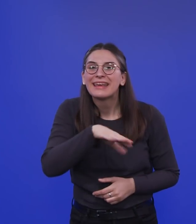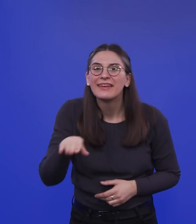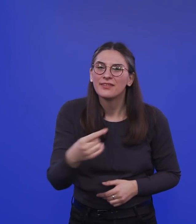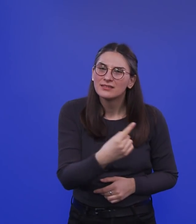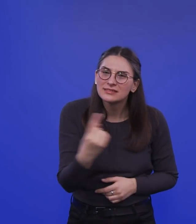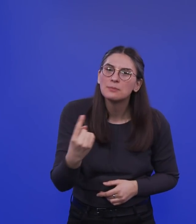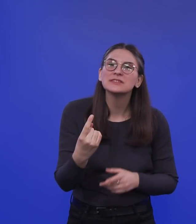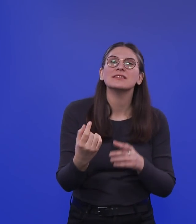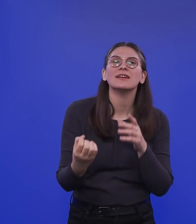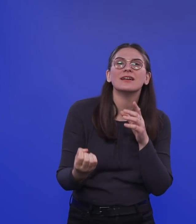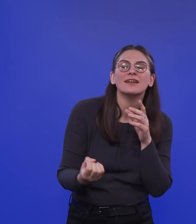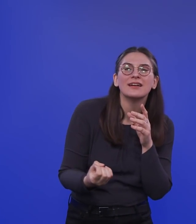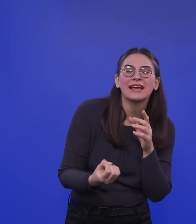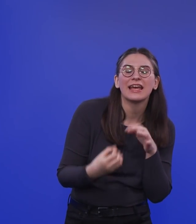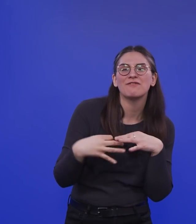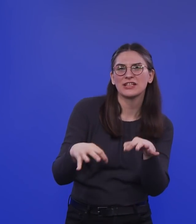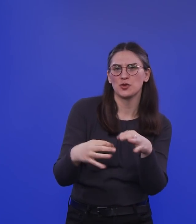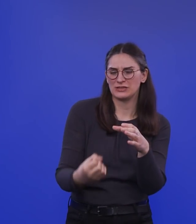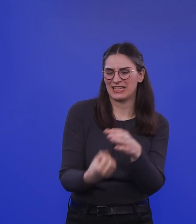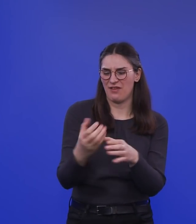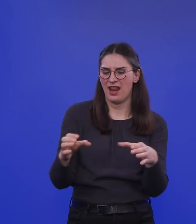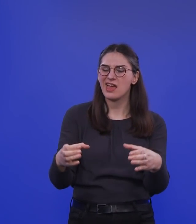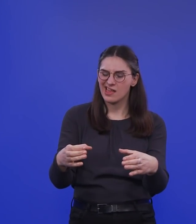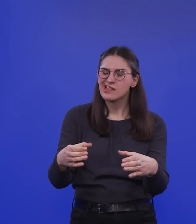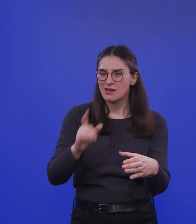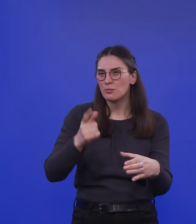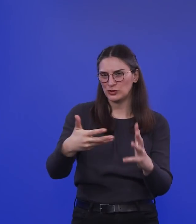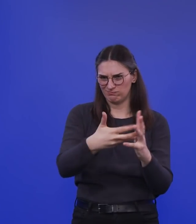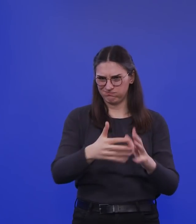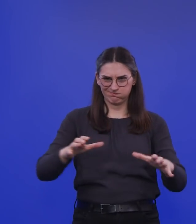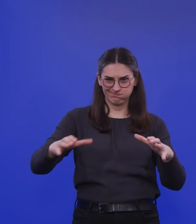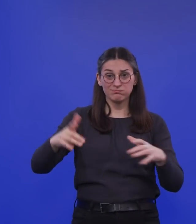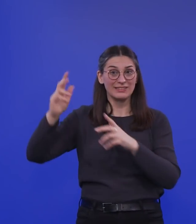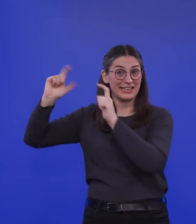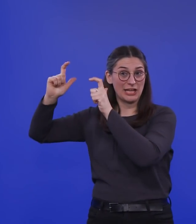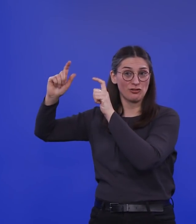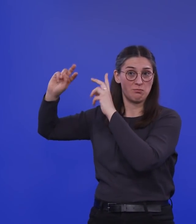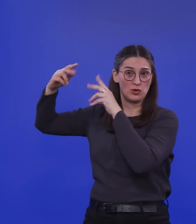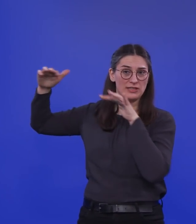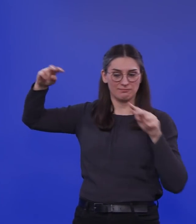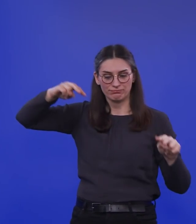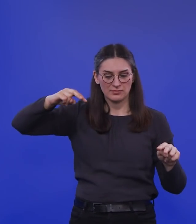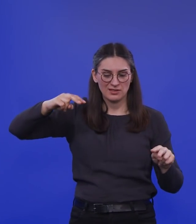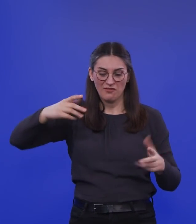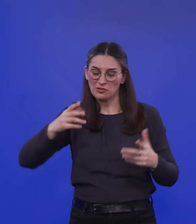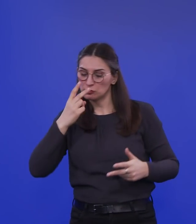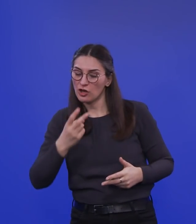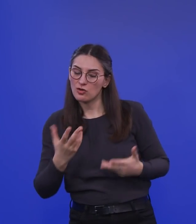im Auge haben muss, auch gesellschaftlich. Und da ist natürlich dann die Frage, bewirkt die Impfung überhaupt was? Ihr Begriff der